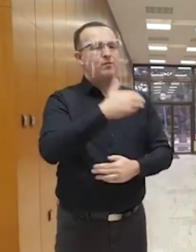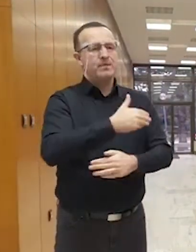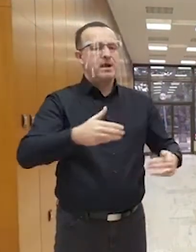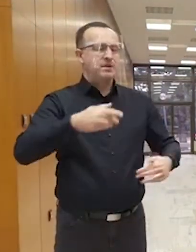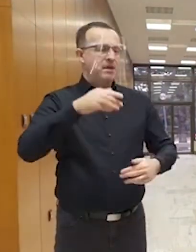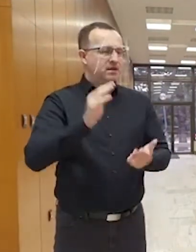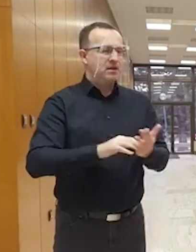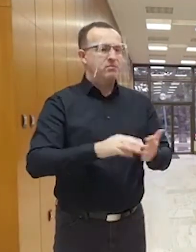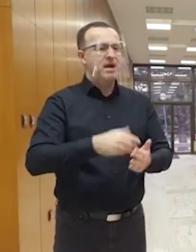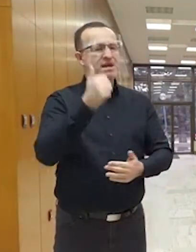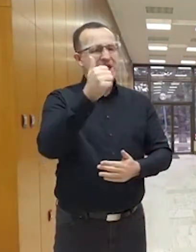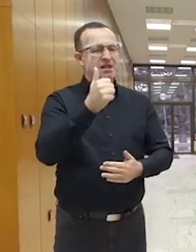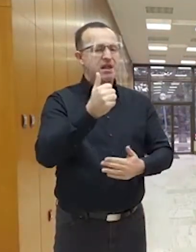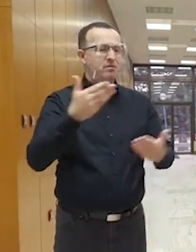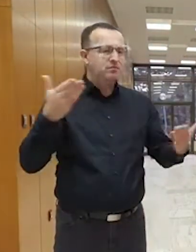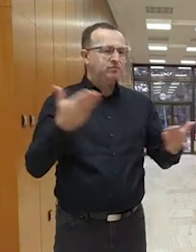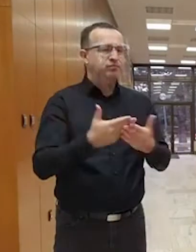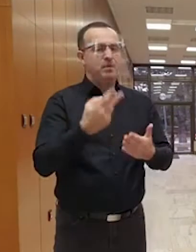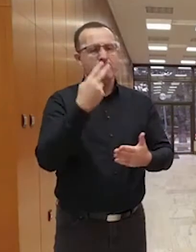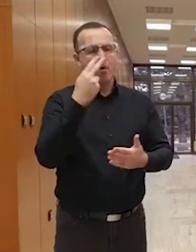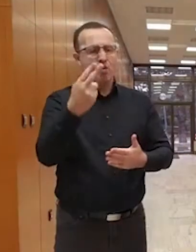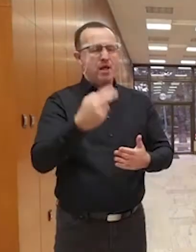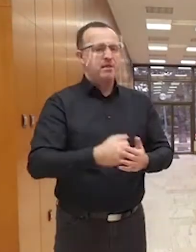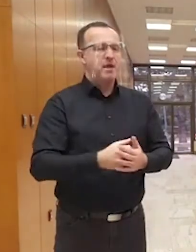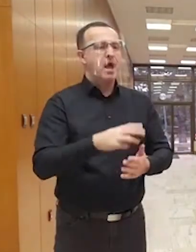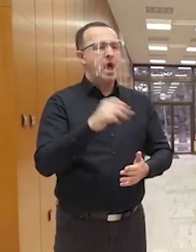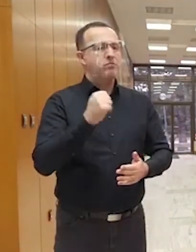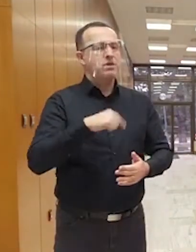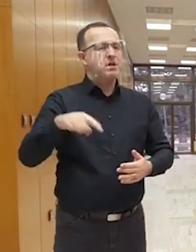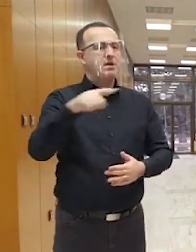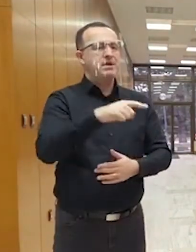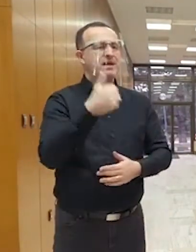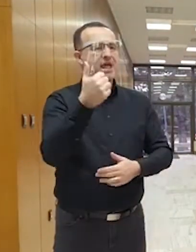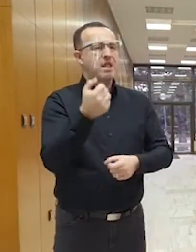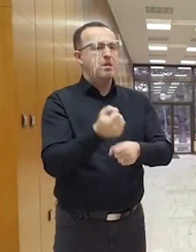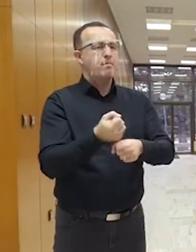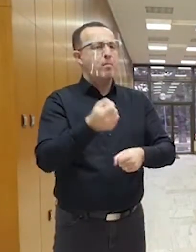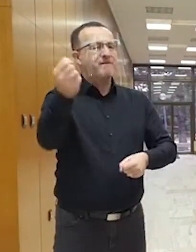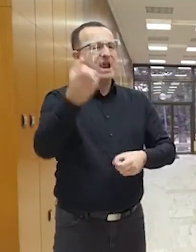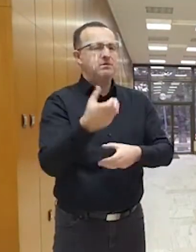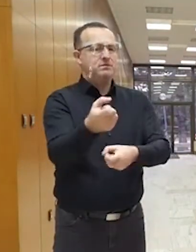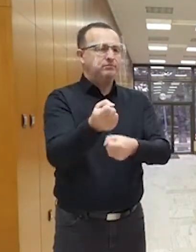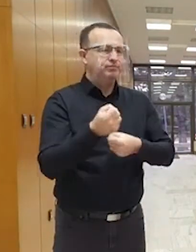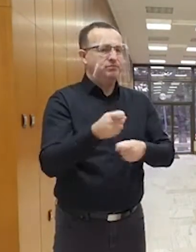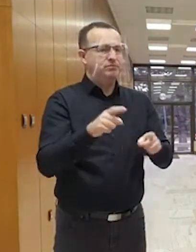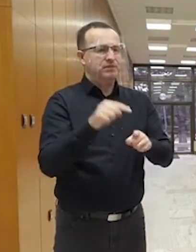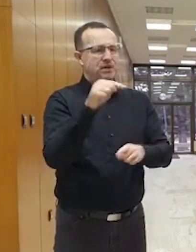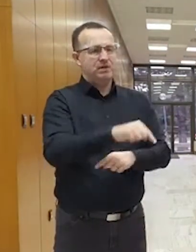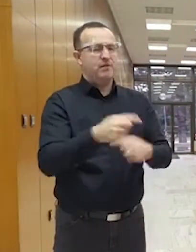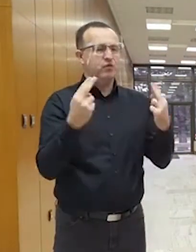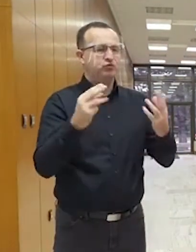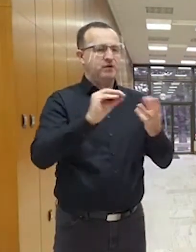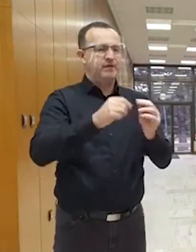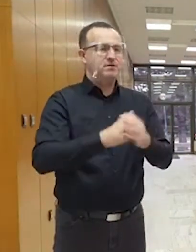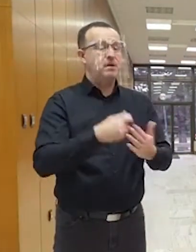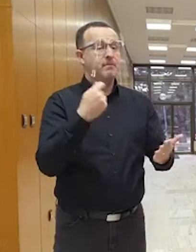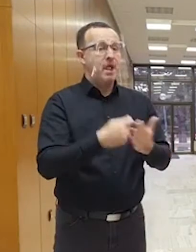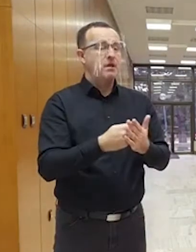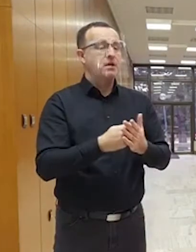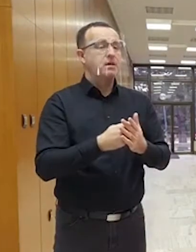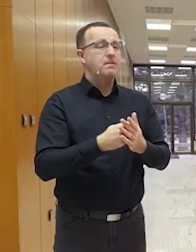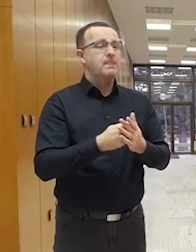jeden ucelený pohľad, aby sme ťahali za jeden povraz tejto zásadné veci, lebo platí. Keď je